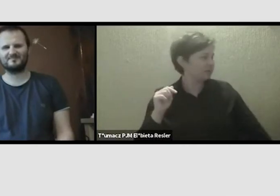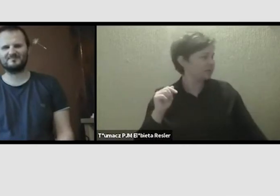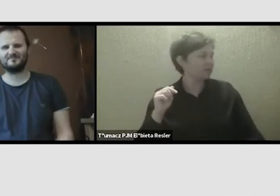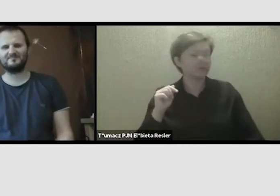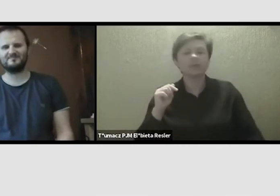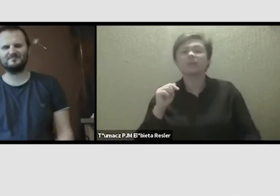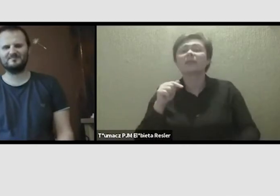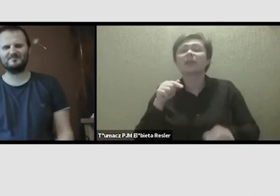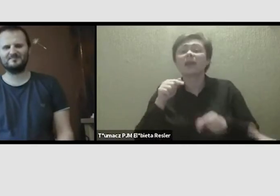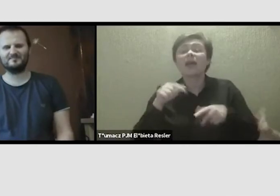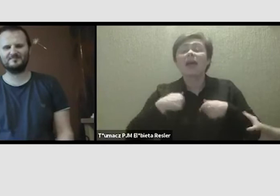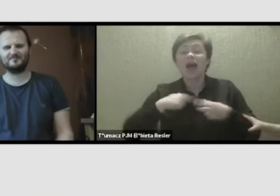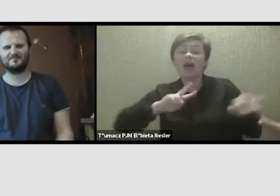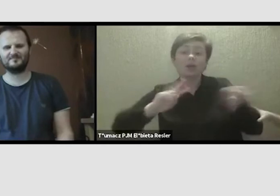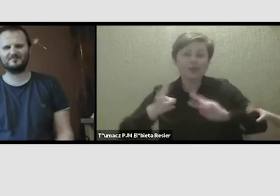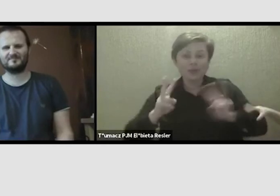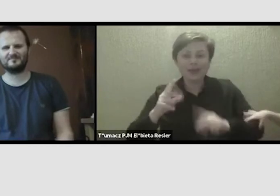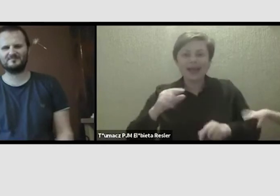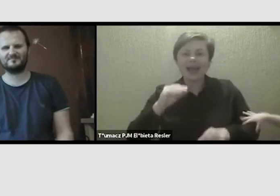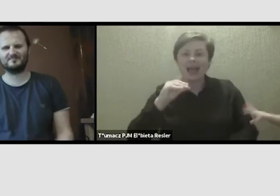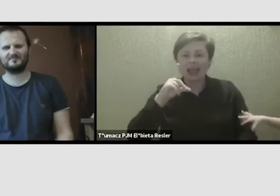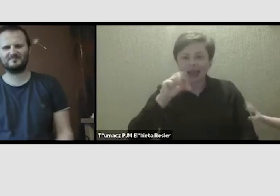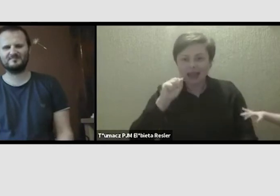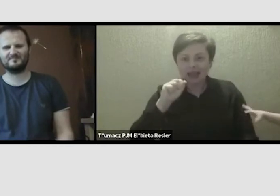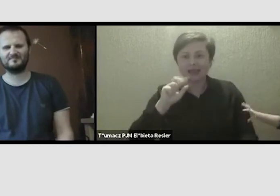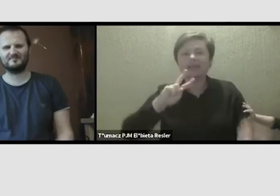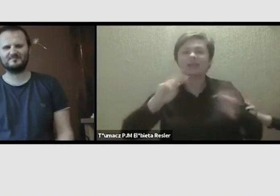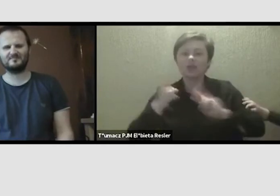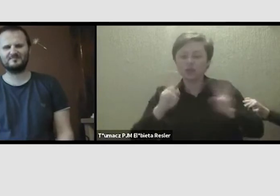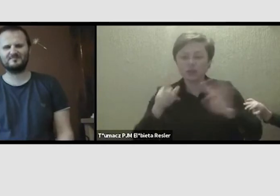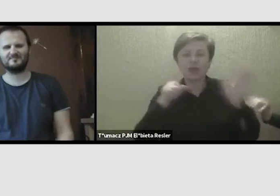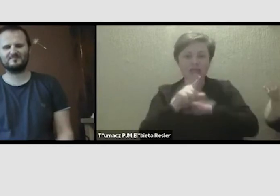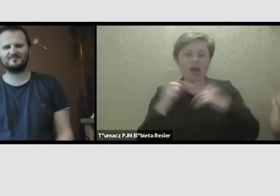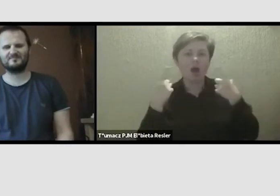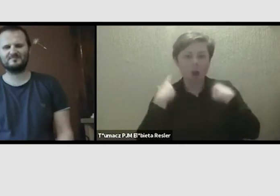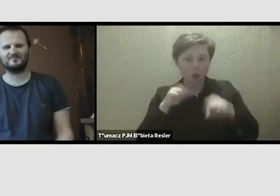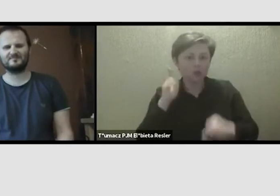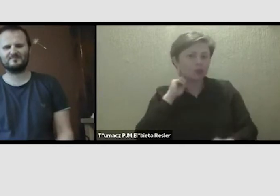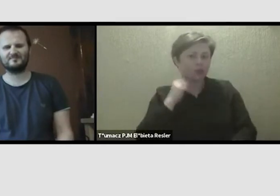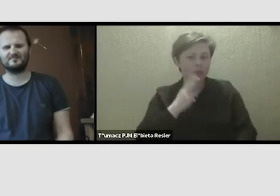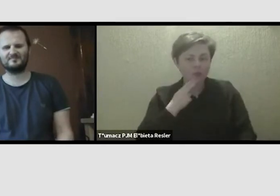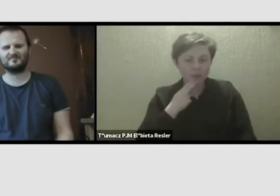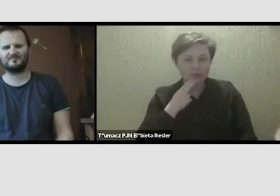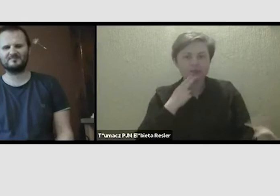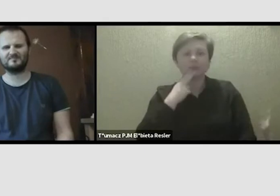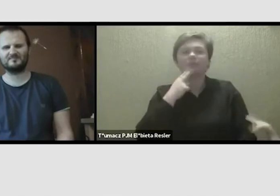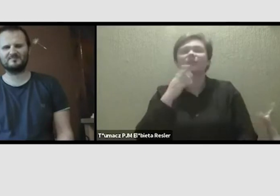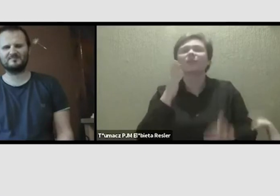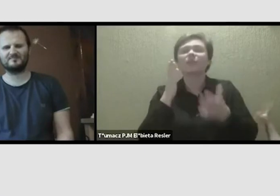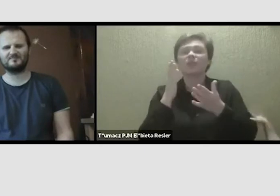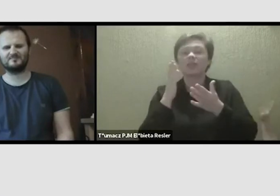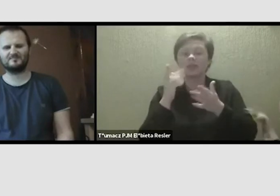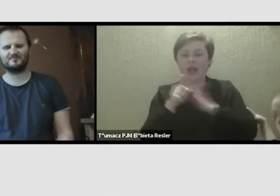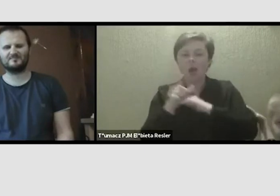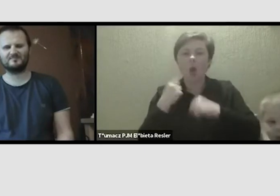tłumaczce języka migowego, Ela tłumaczy dla tych, którzy nasze spotkanie tylko oglądają z